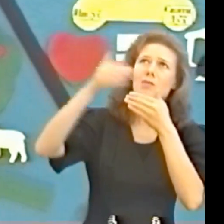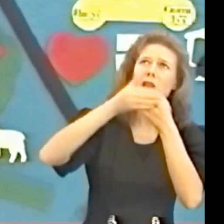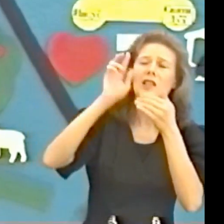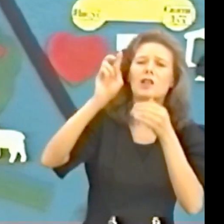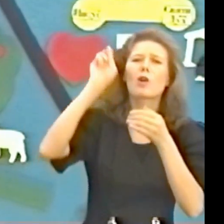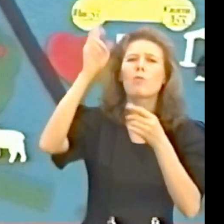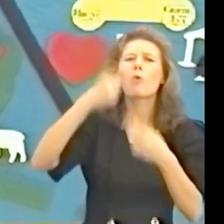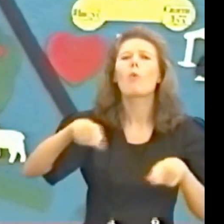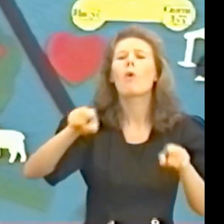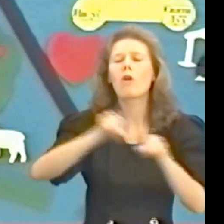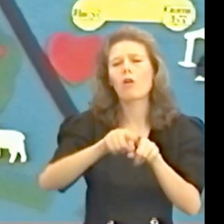как прежде